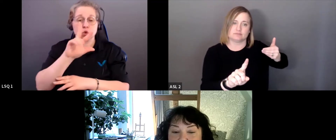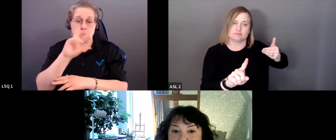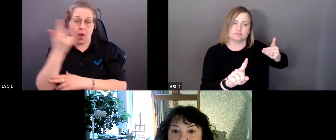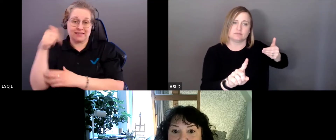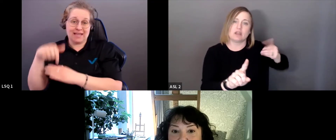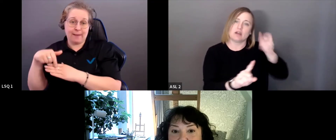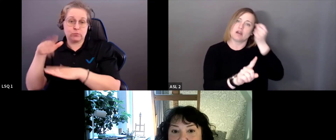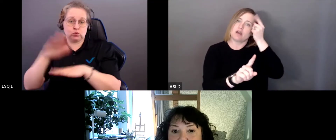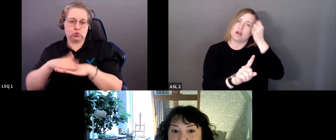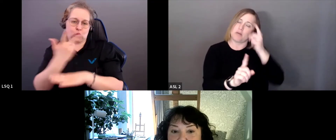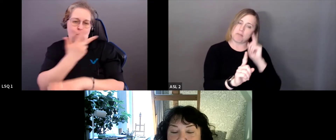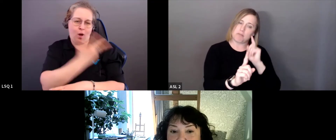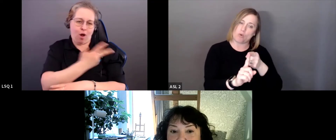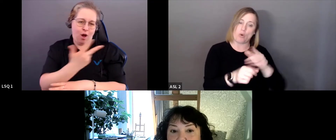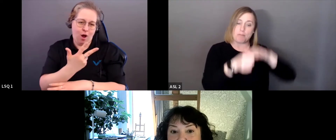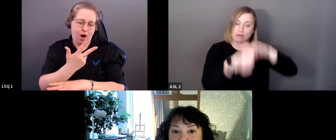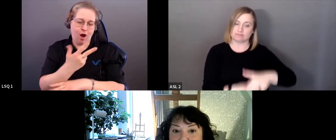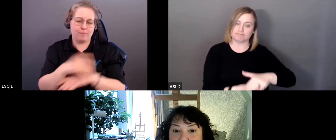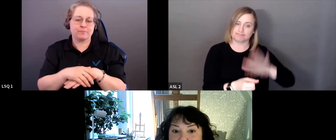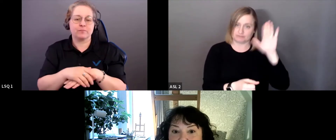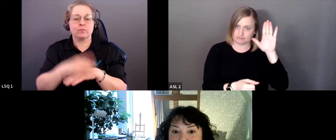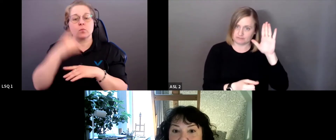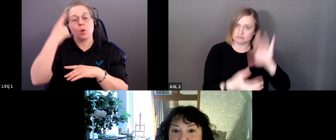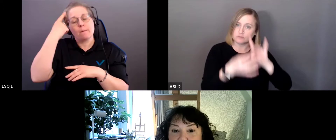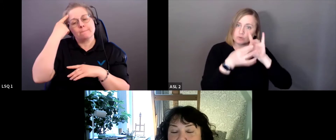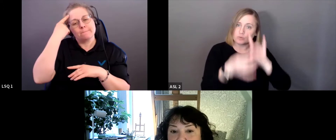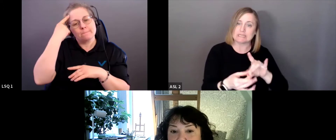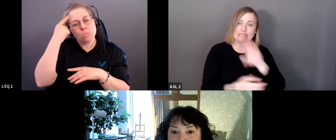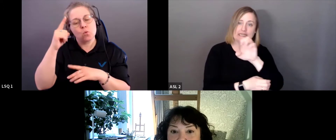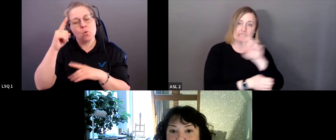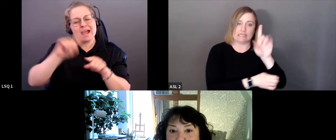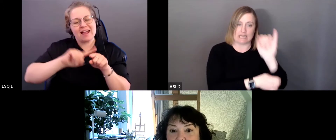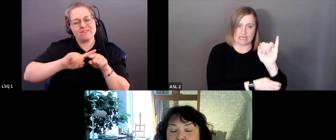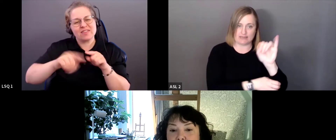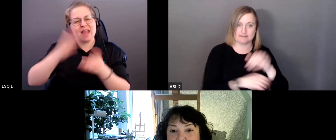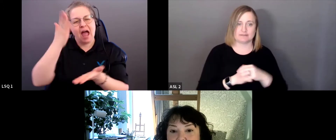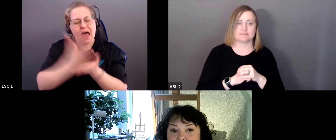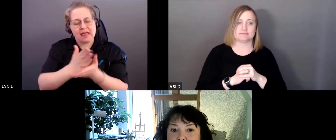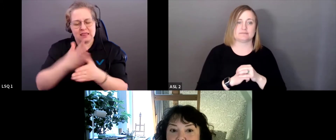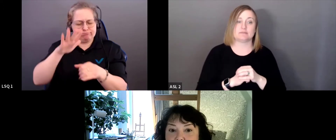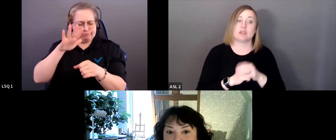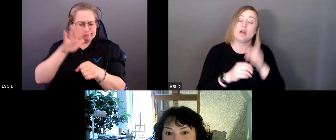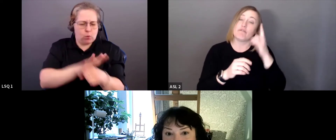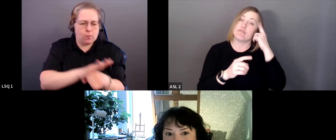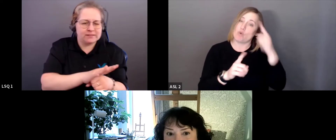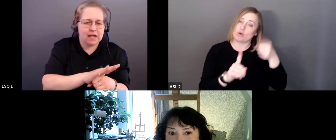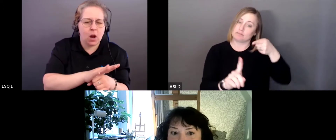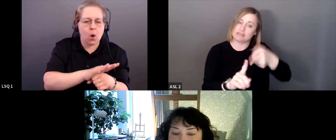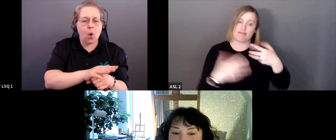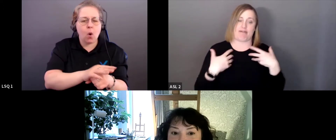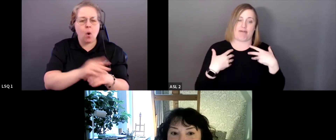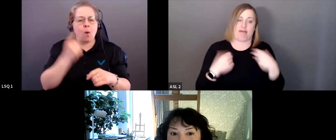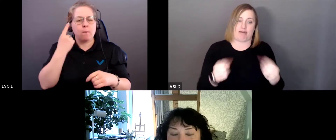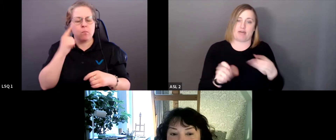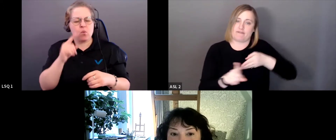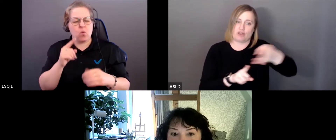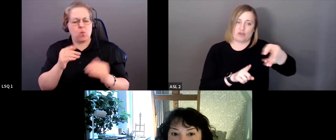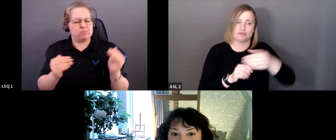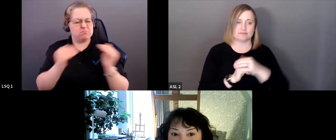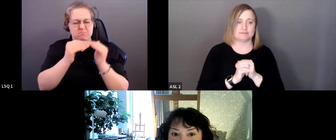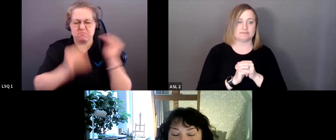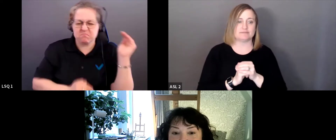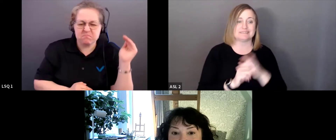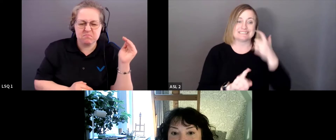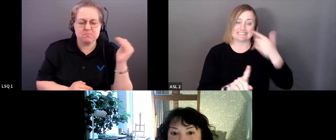visant à jeter les bases d'une approche anti-oppression à l'équité, la diversité et l'inclusion dans la santé.